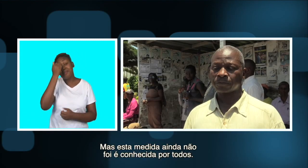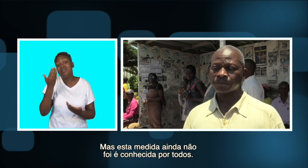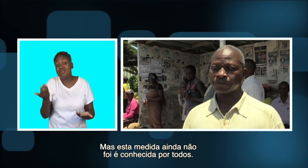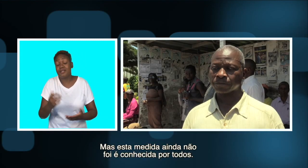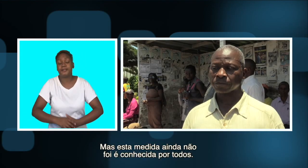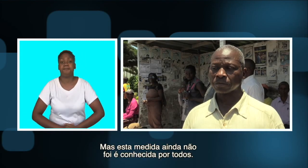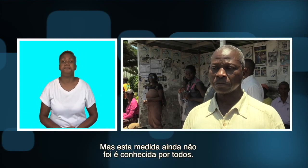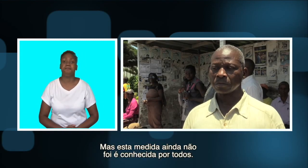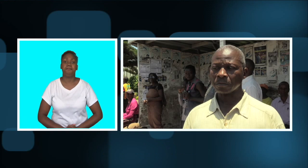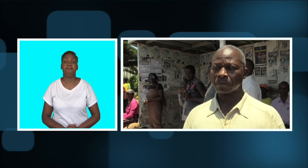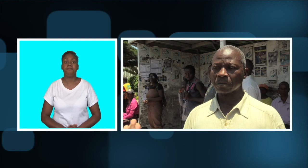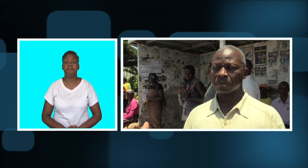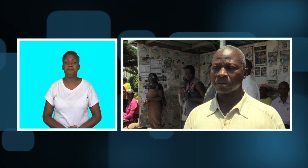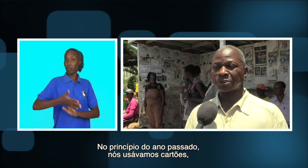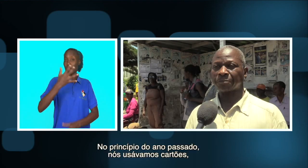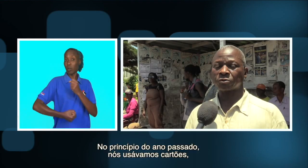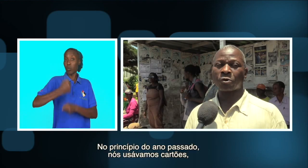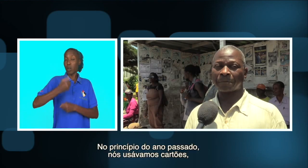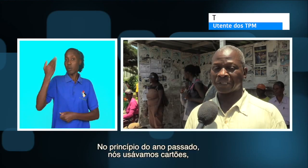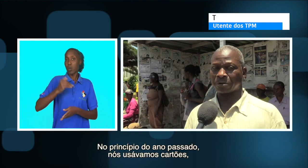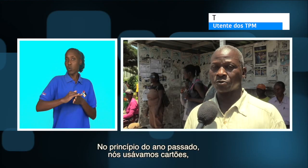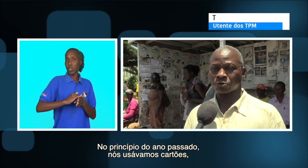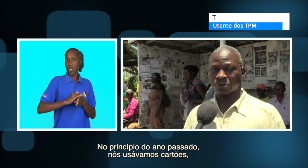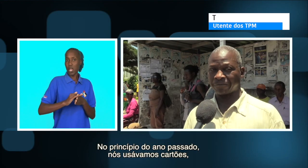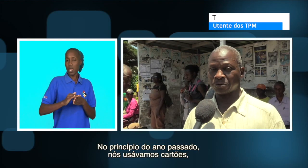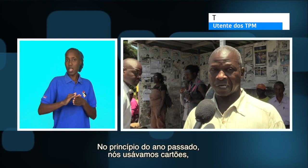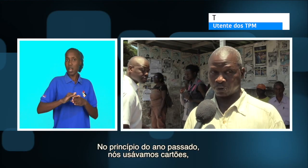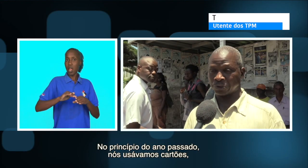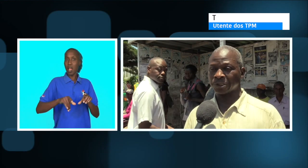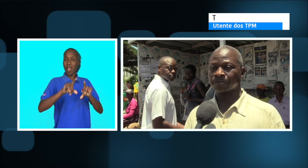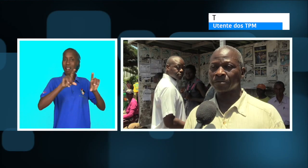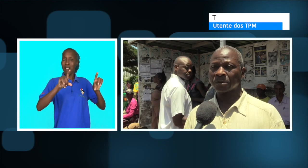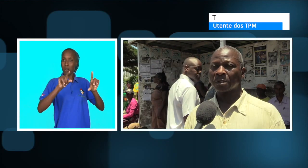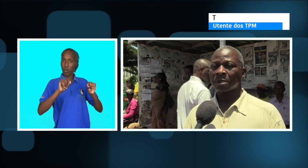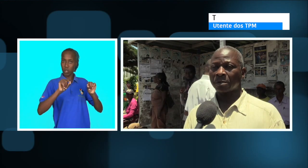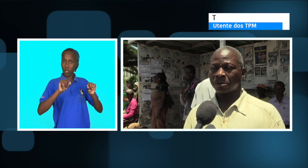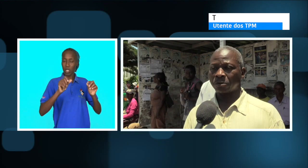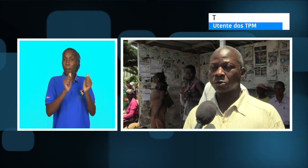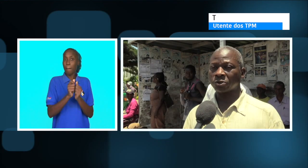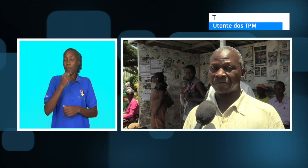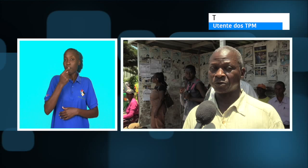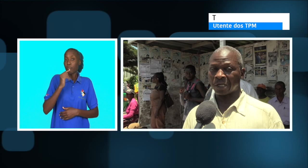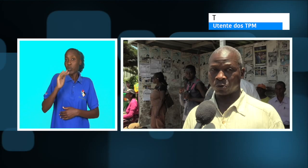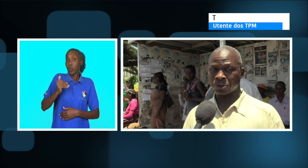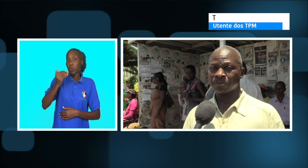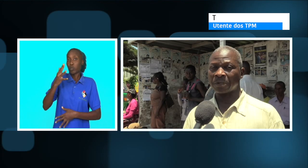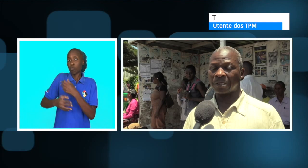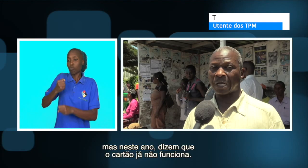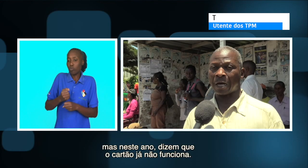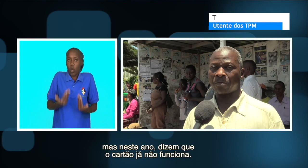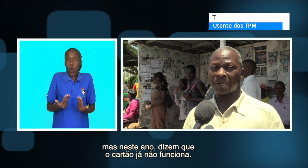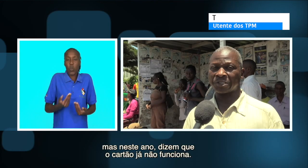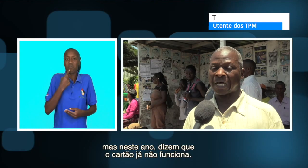ainda não é conhecida por todos. No princípio do ano passado, nós usávamos cartões. Nós usávamos cartões.